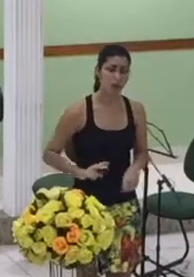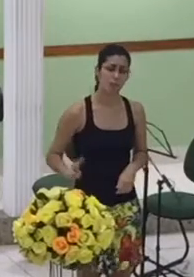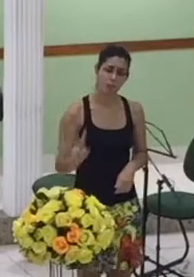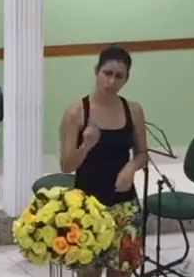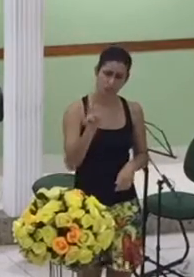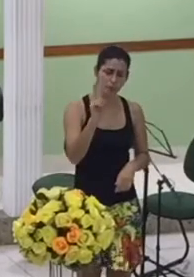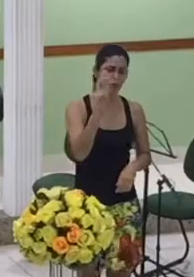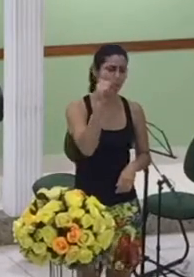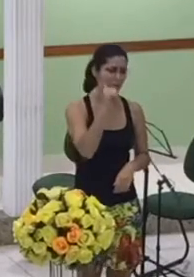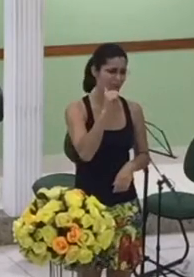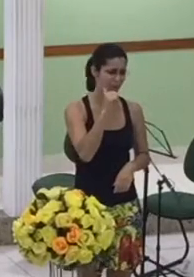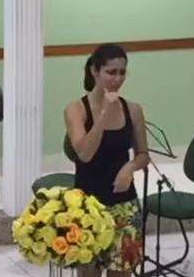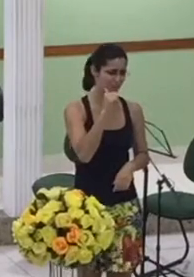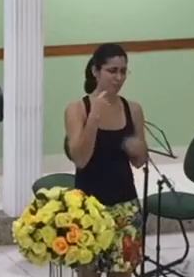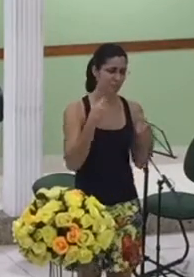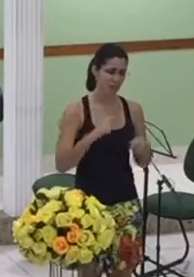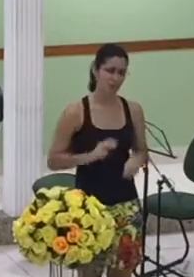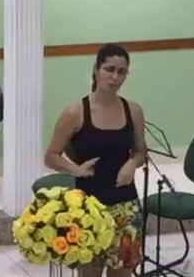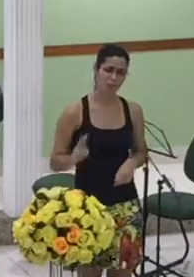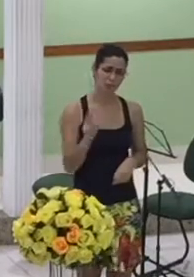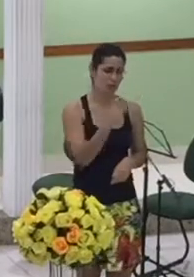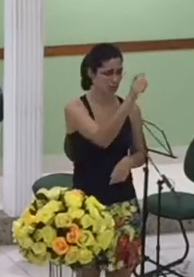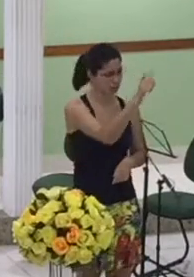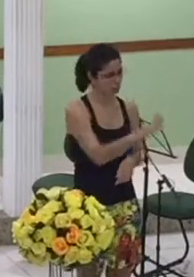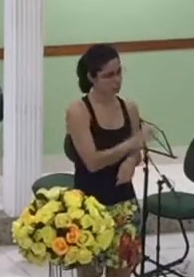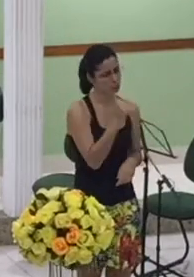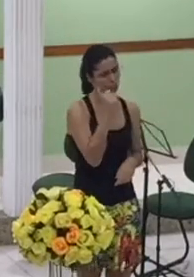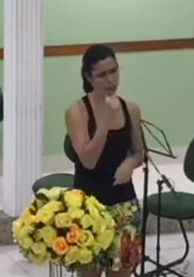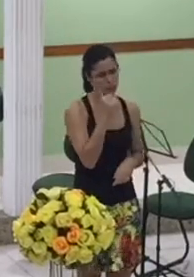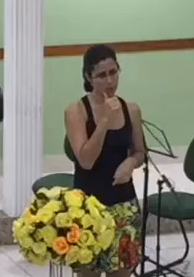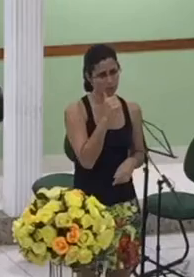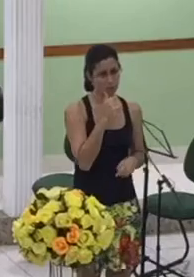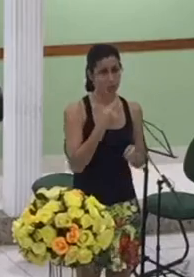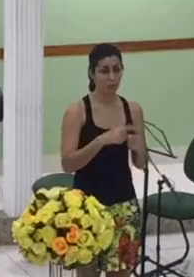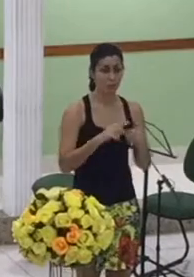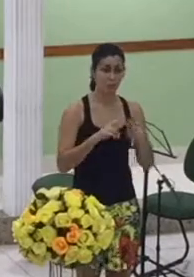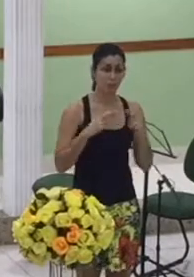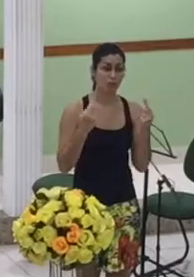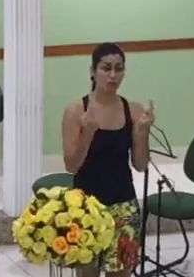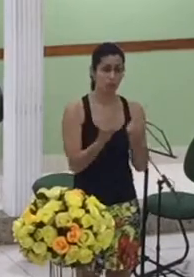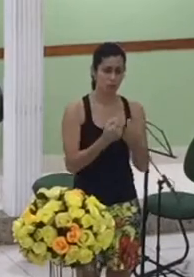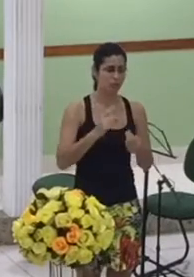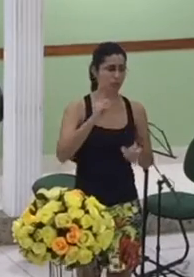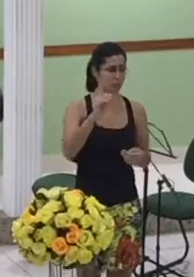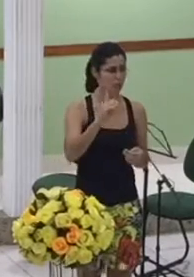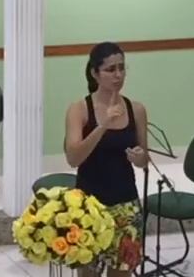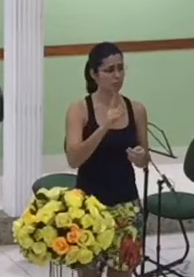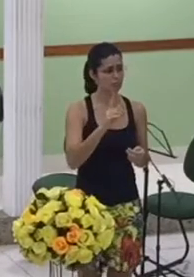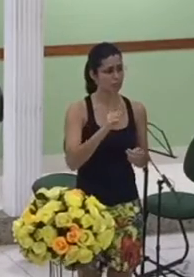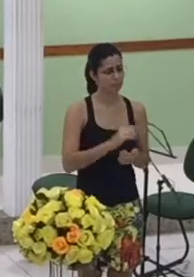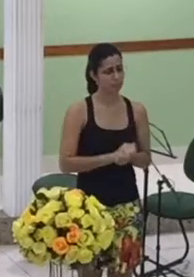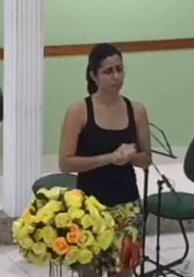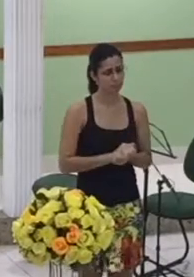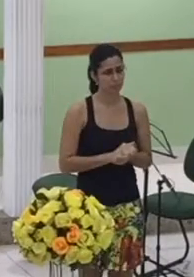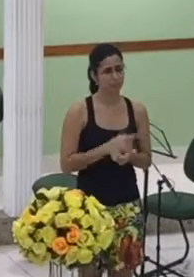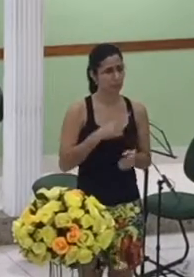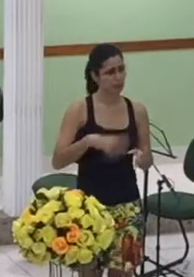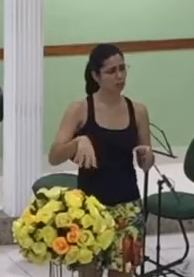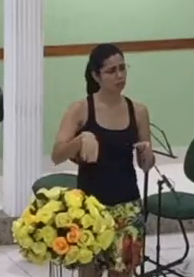porque o reino de Deus é escrito por meio da vida delas o reino de Deus